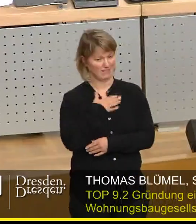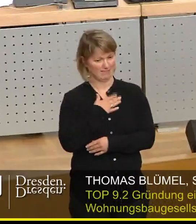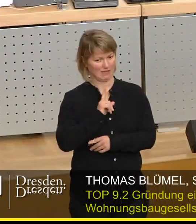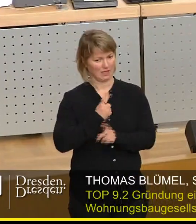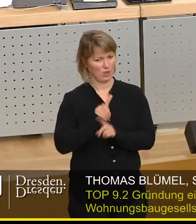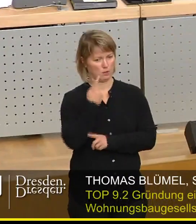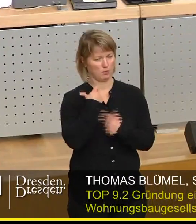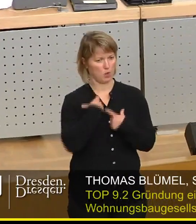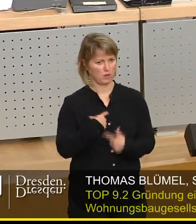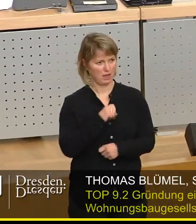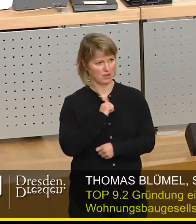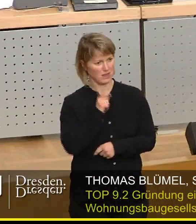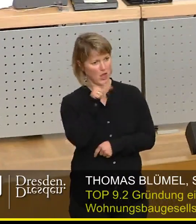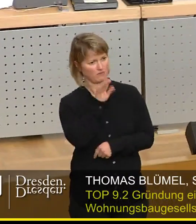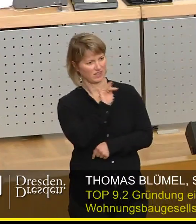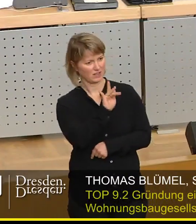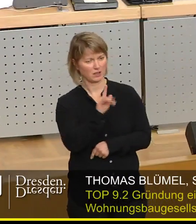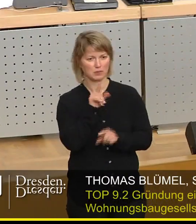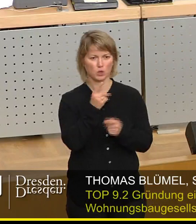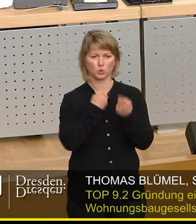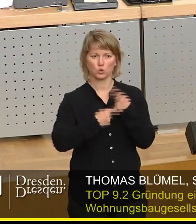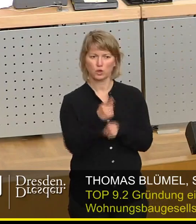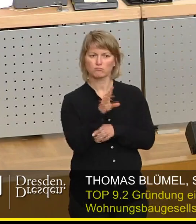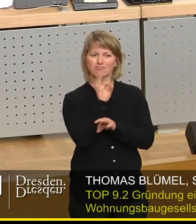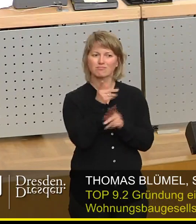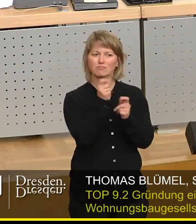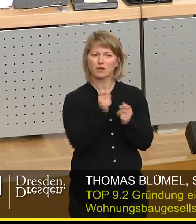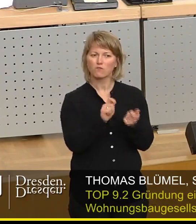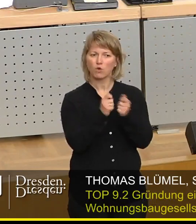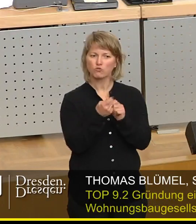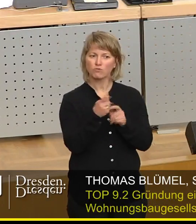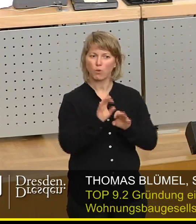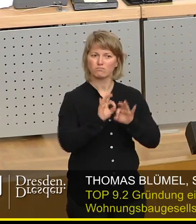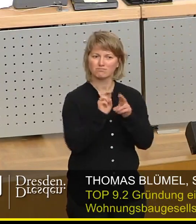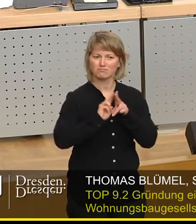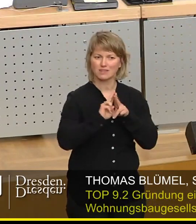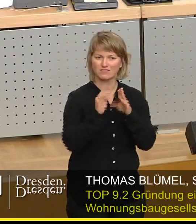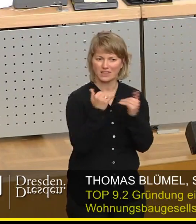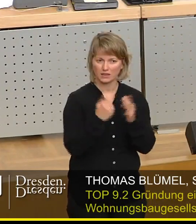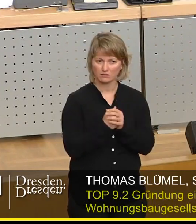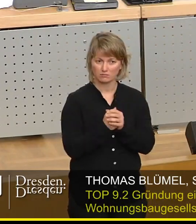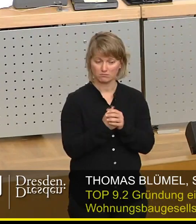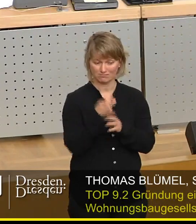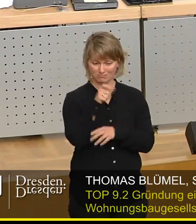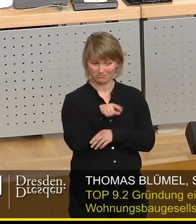Oberbürgermeisters, dann vermisse ich Ihre konstruktiven Änderungsvorschläge, weil es ist der von Ihnen